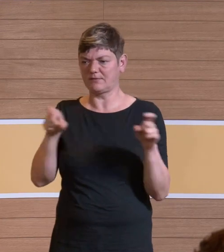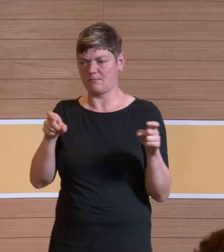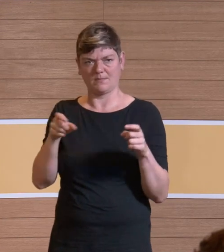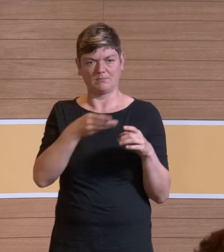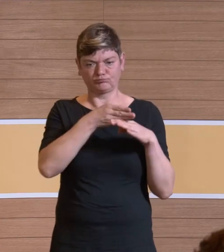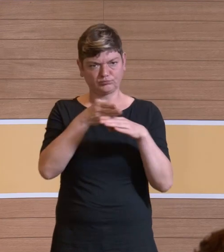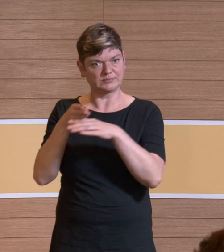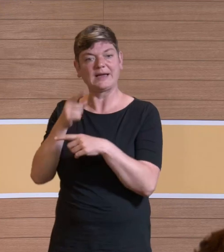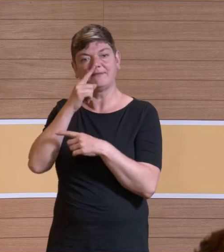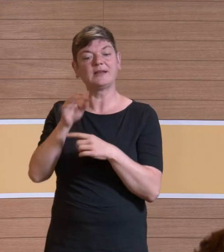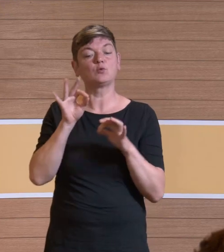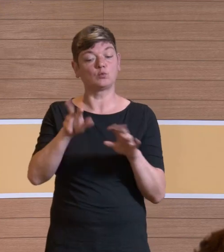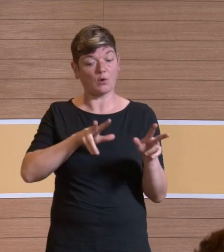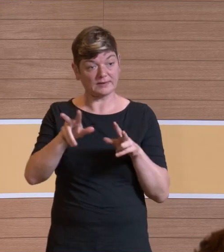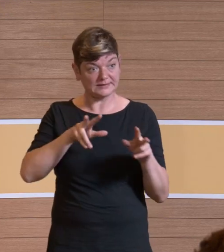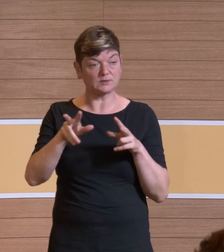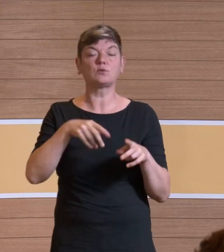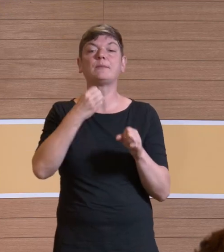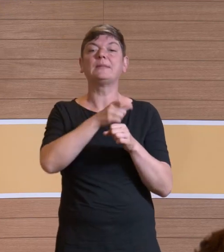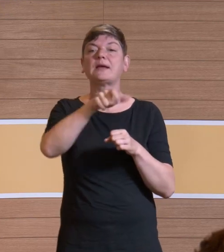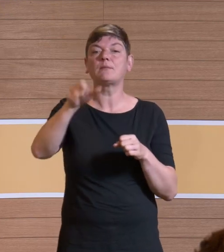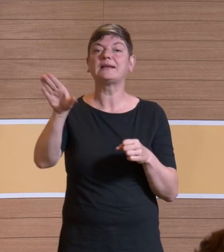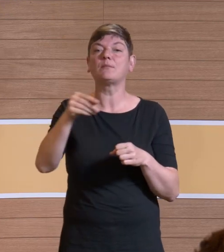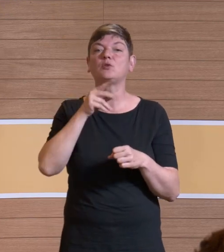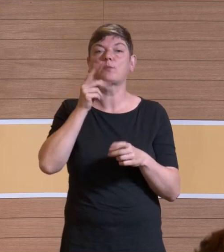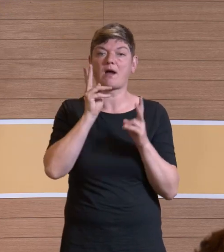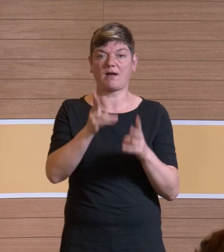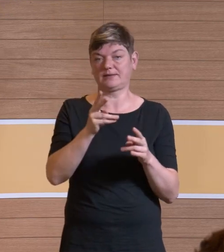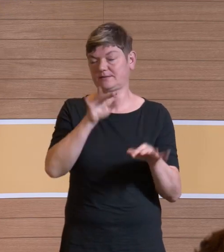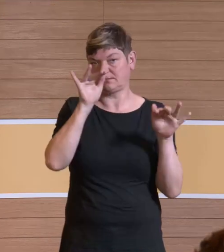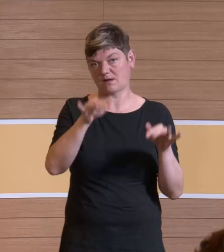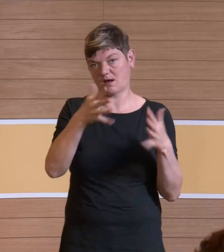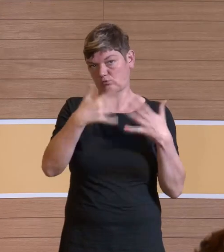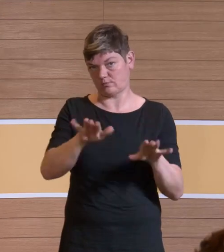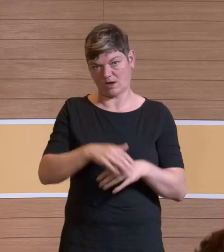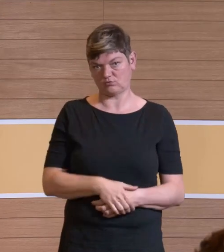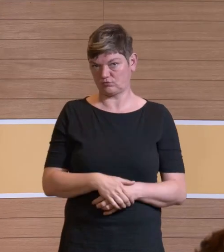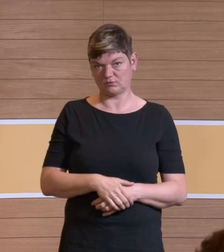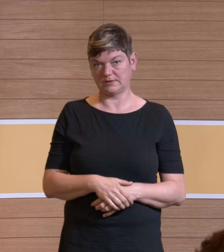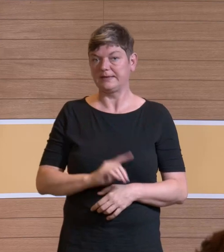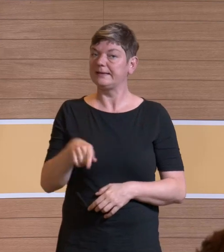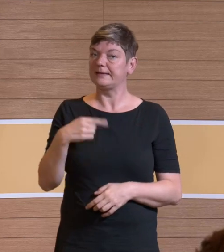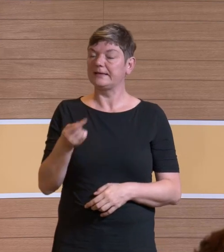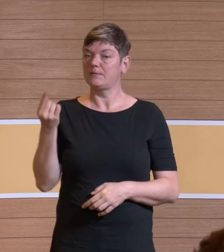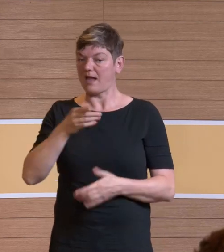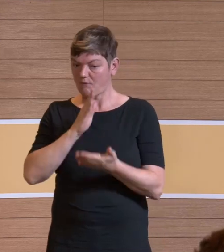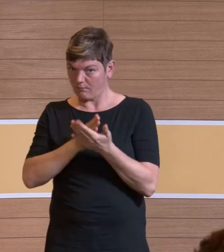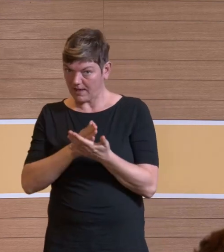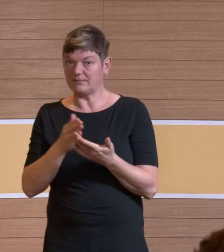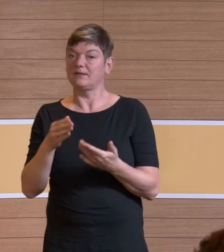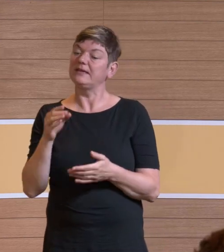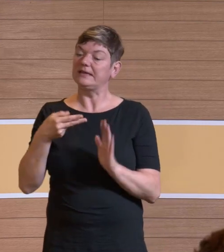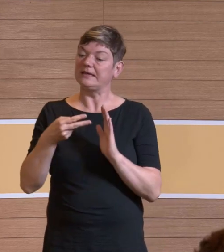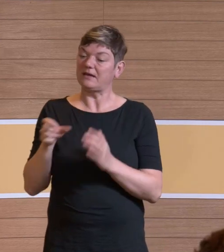In gut sortierten, organisierten Unternehmen ist das völlig normal. Da gibt es eine Investitionsplanung am Jahresende und dann gibt es einen